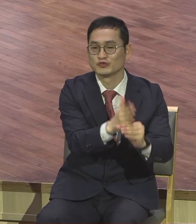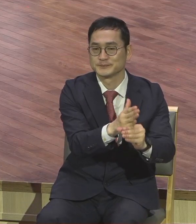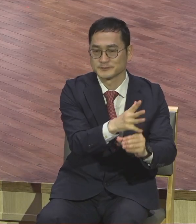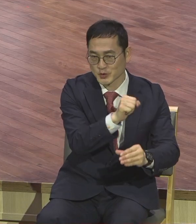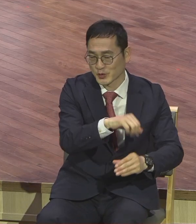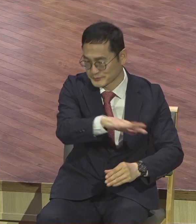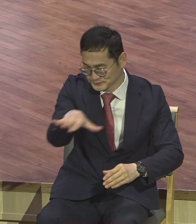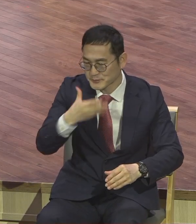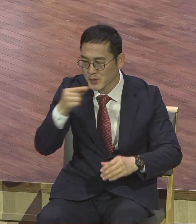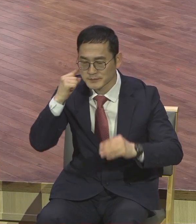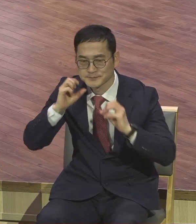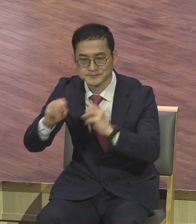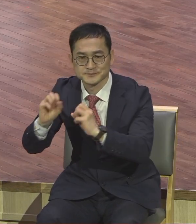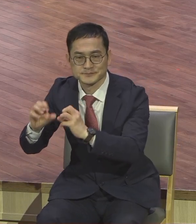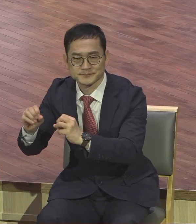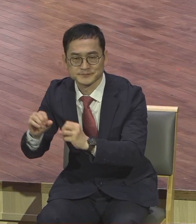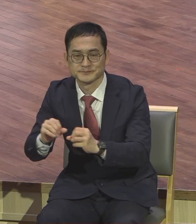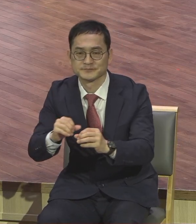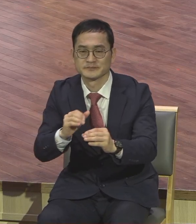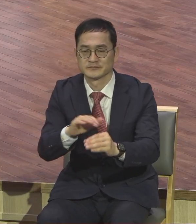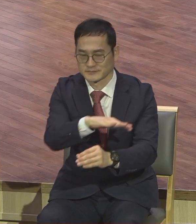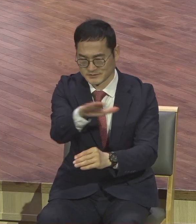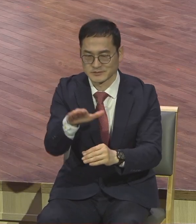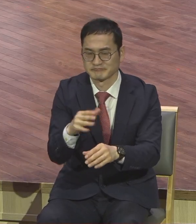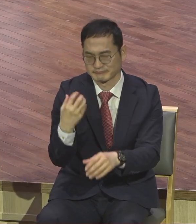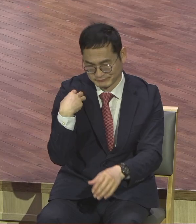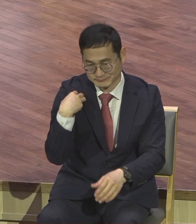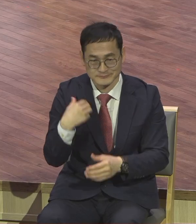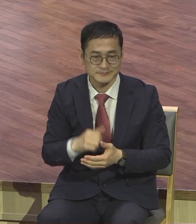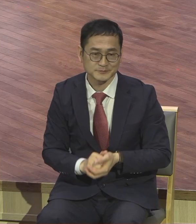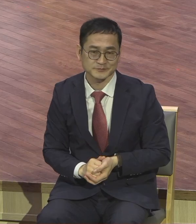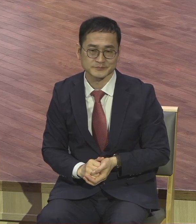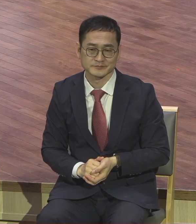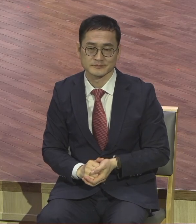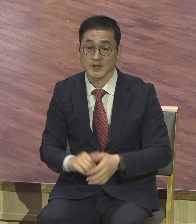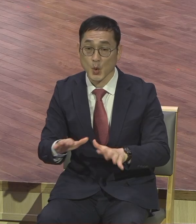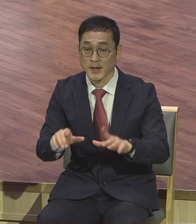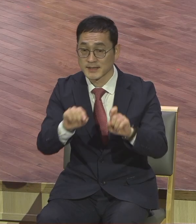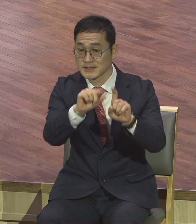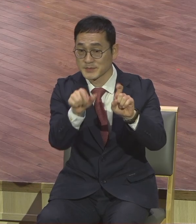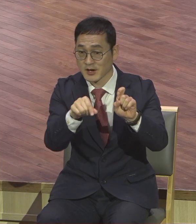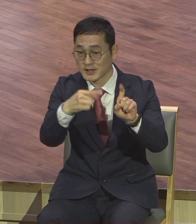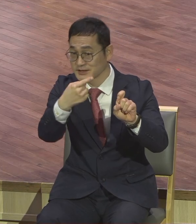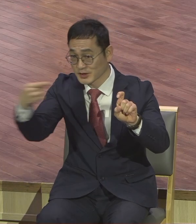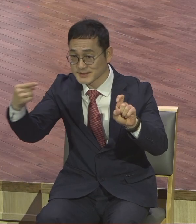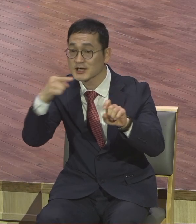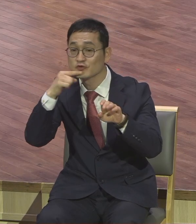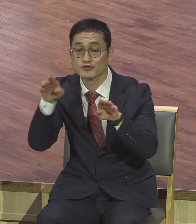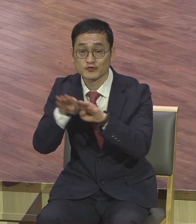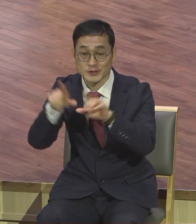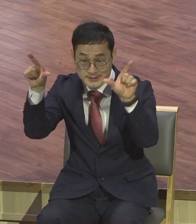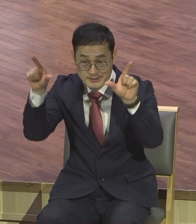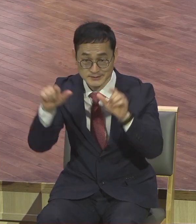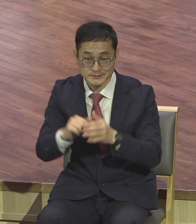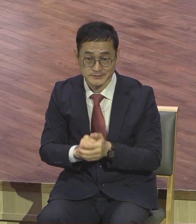가지시길 바랍니다. 오늘이 11월 1일 첫째 날이고 첫째 주일입니다. 그런데 어제가 며칠입니까?